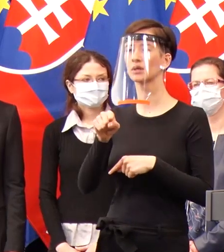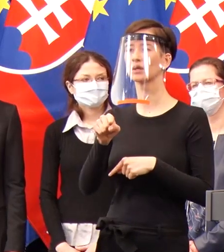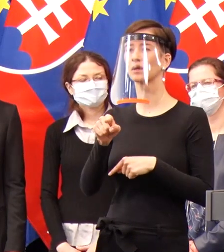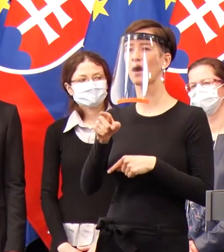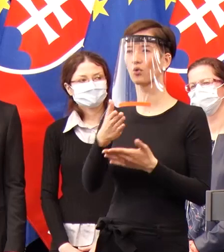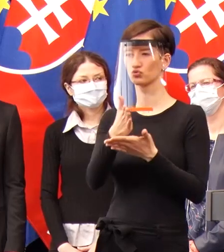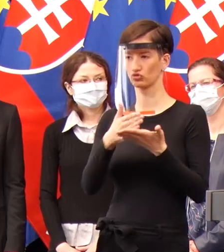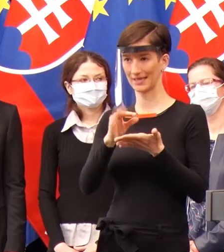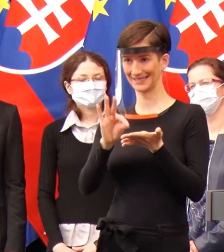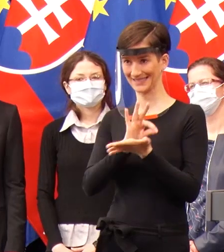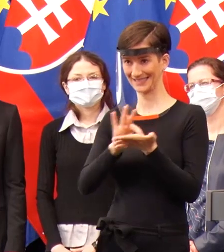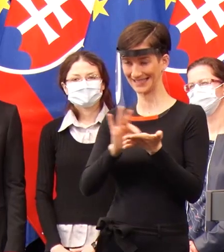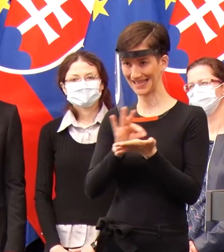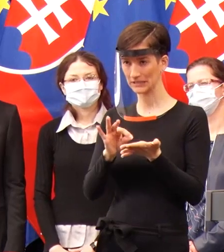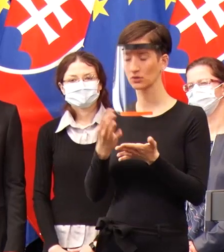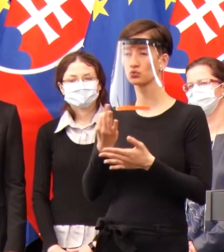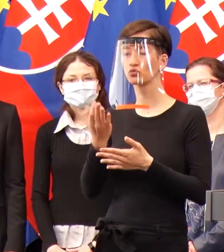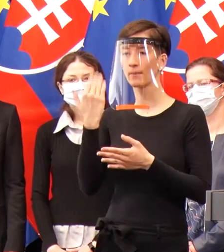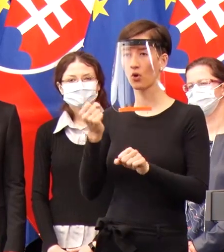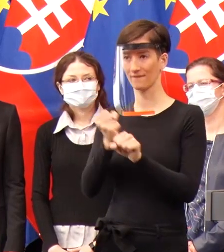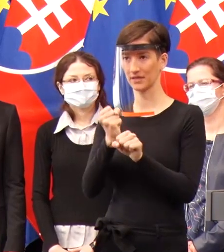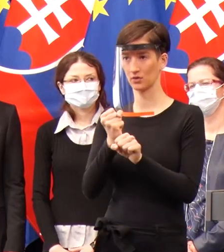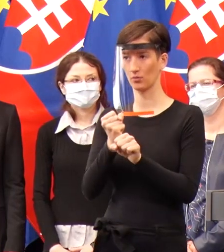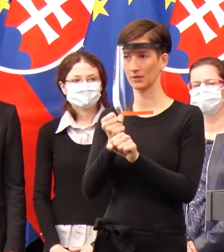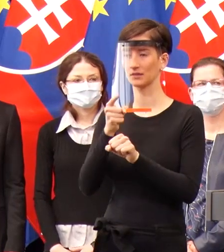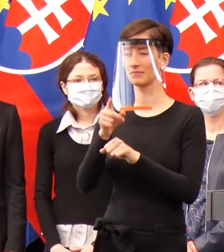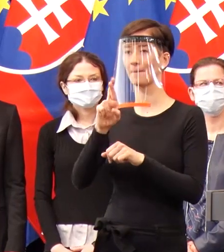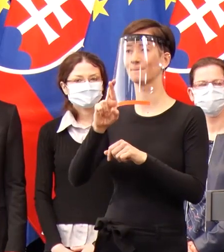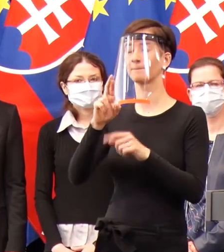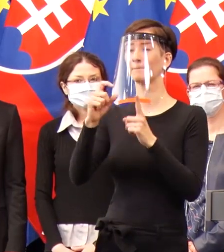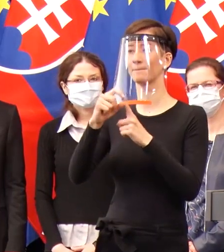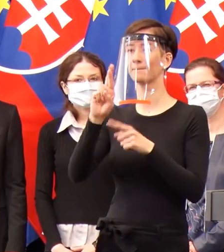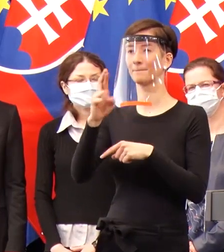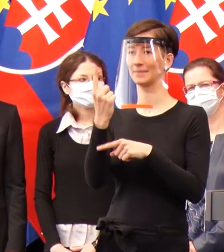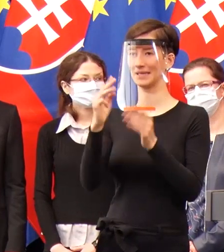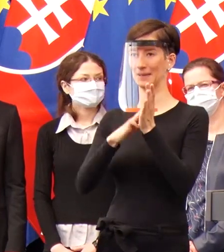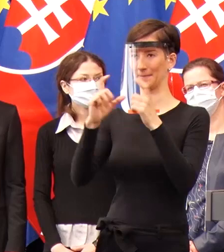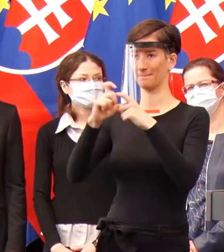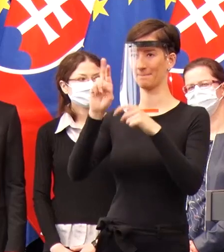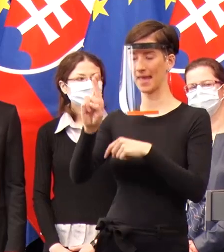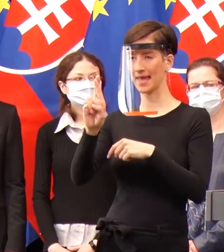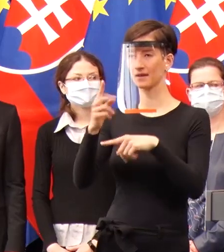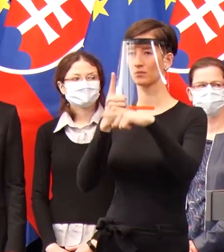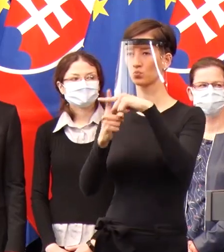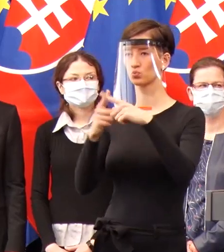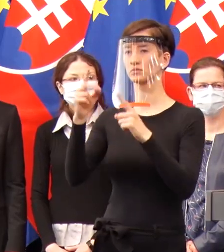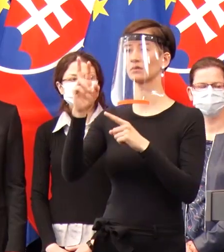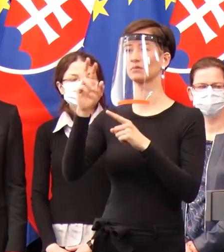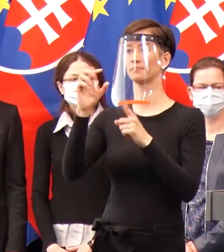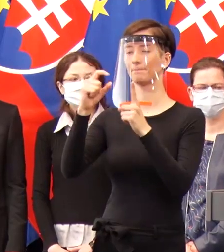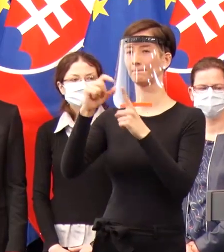tzv. primere a próby. Ak vás to zaujíma detajlnejšie, tak by som poprosil doktora Čekana, aby stručne vysvetlil, o čo tu ide.